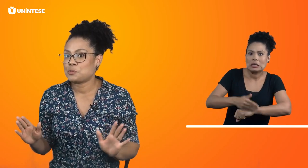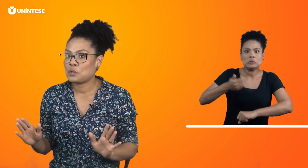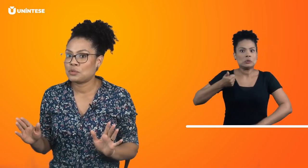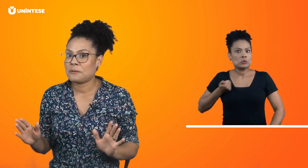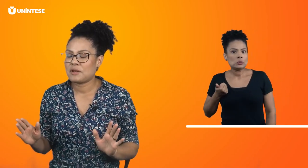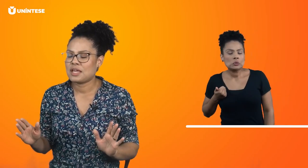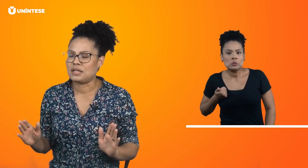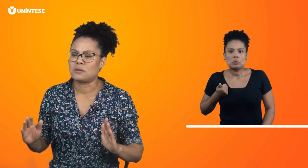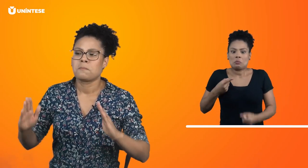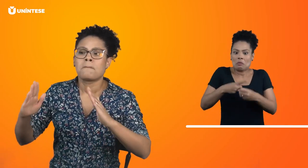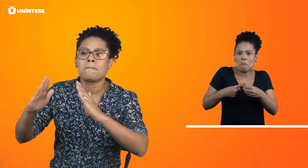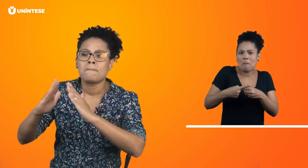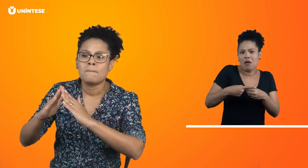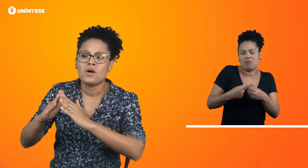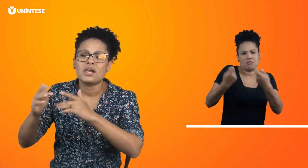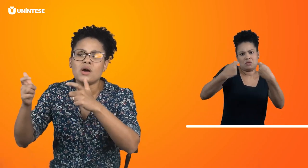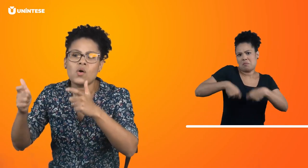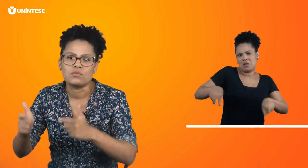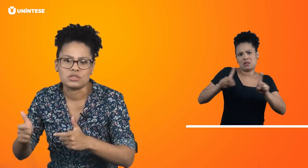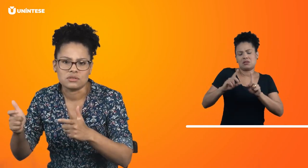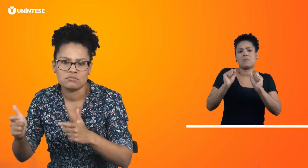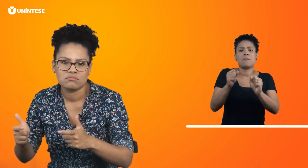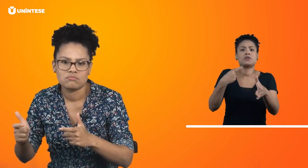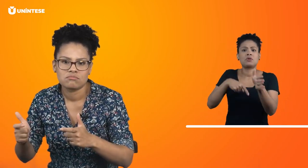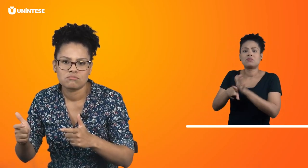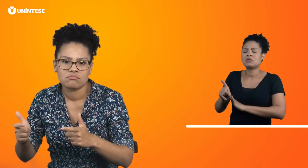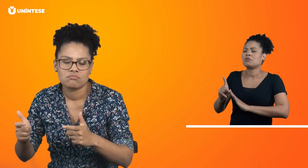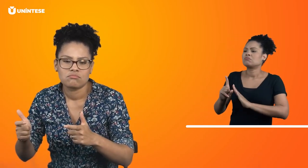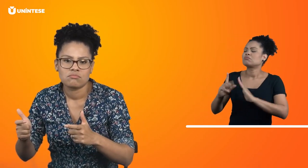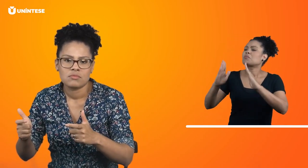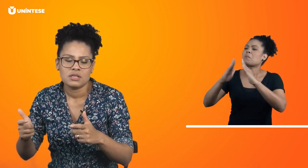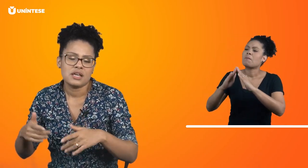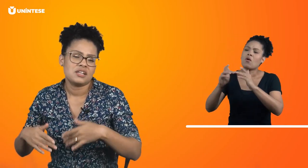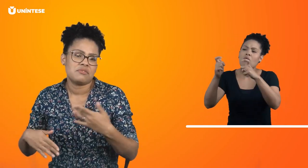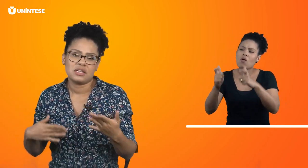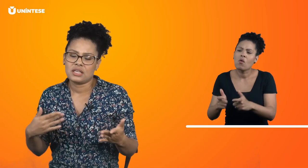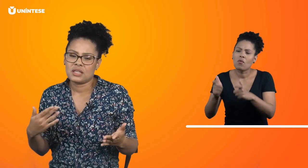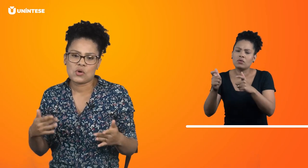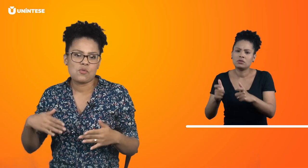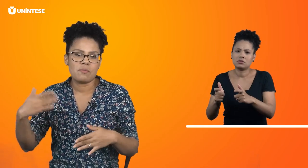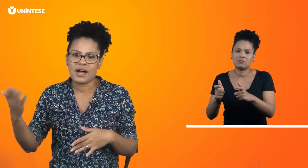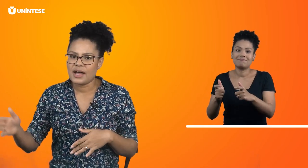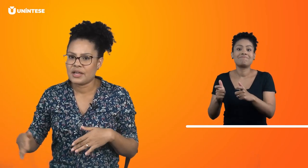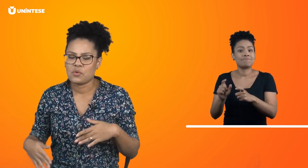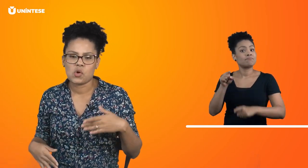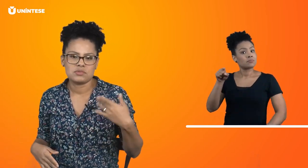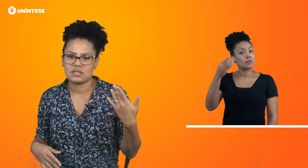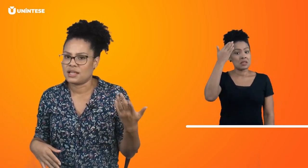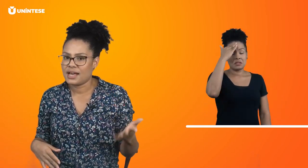perguntar para ele. Mora onde? E aí, ele vai entender como bairro, como cidade.